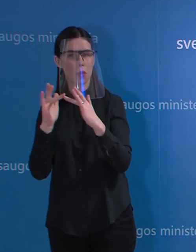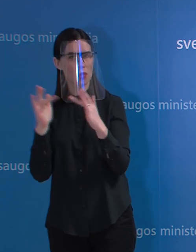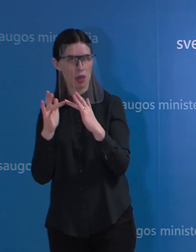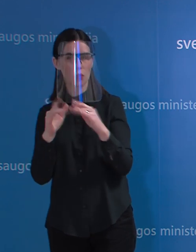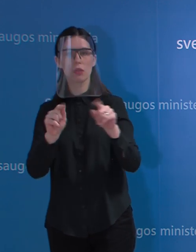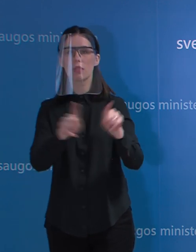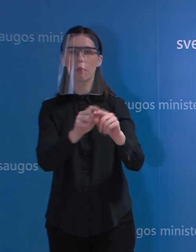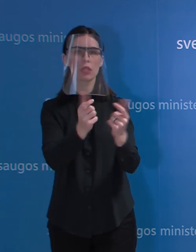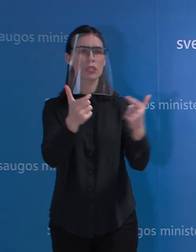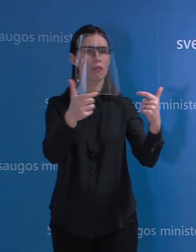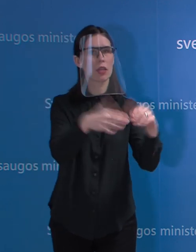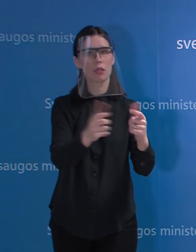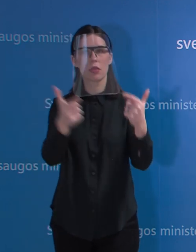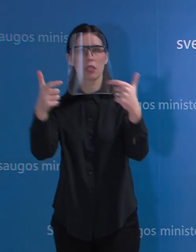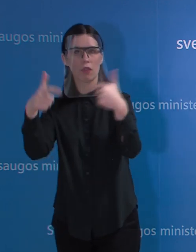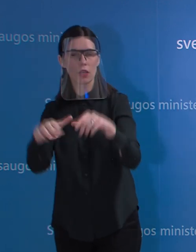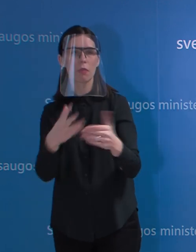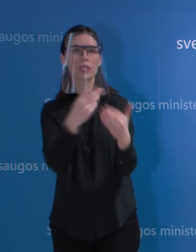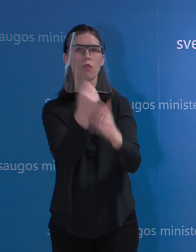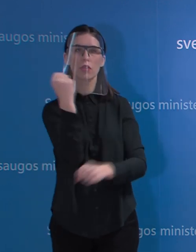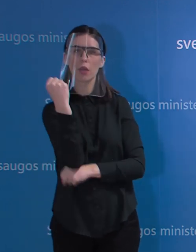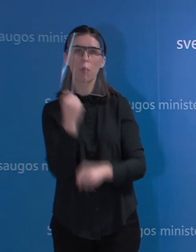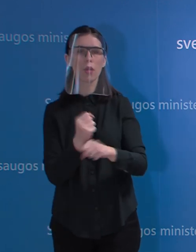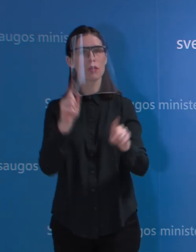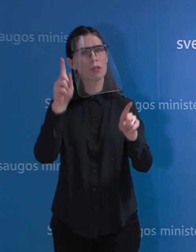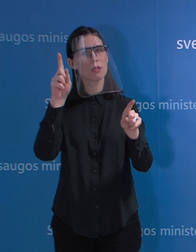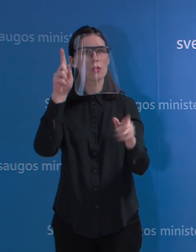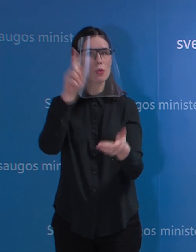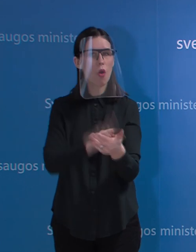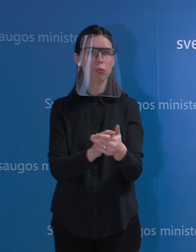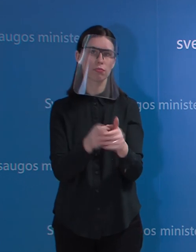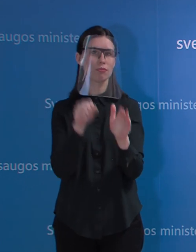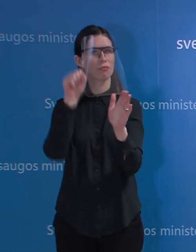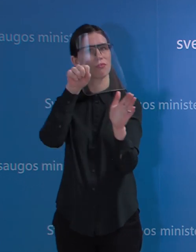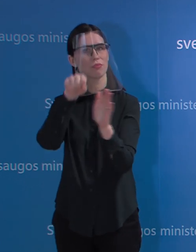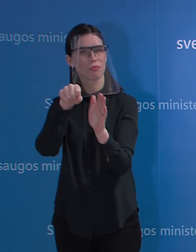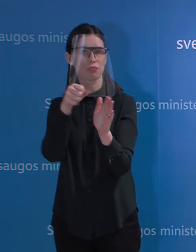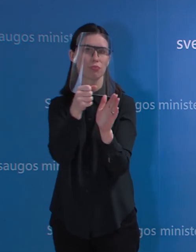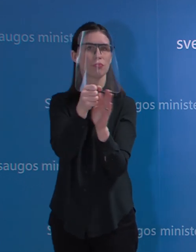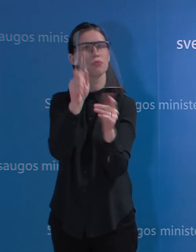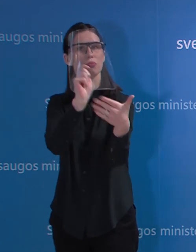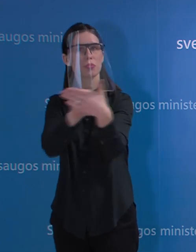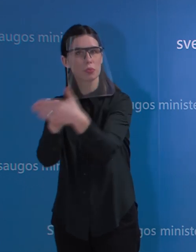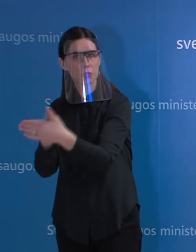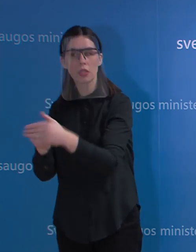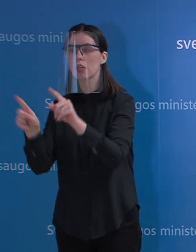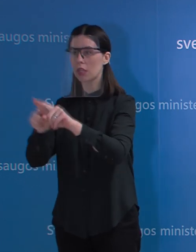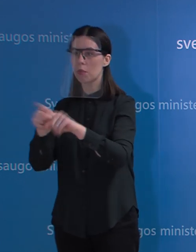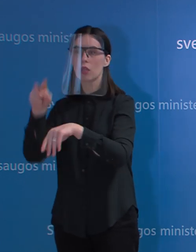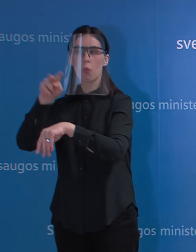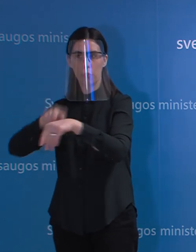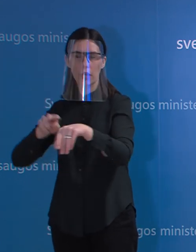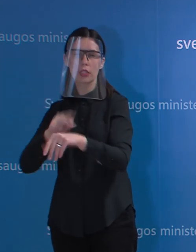savivaldybės turės paskirti tam tikrus žmonės, kurie tas prieigas gaus. Ir kaip ir minėjau, šitie duomenis bus prieinami ir policijai, kurie